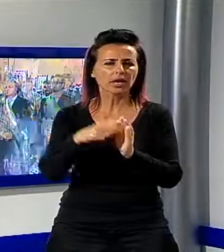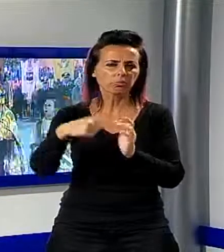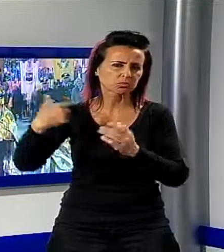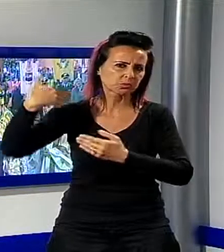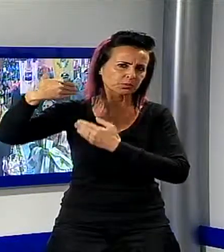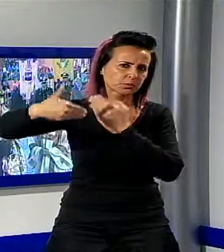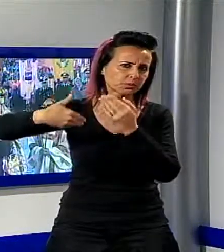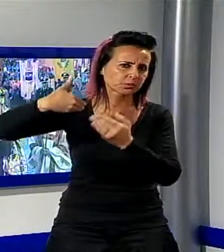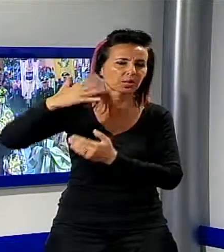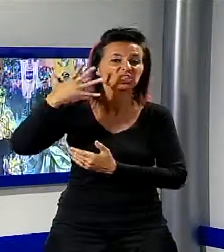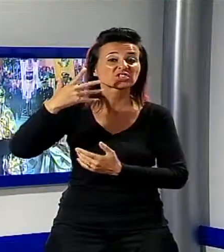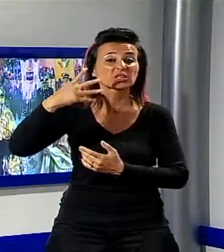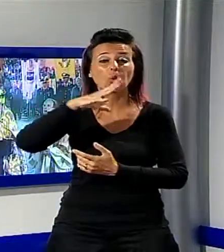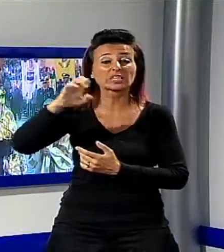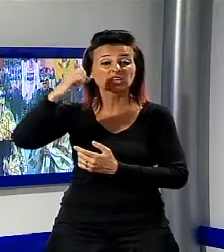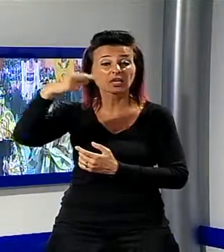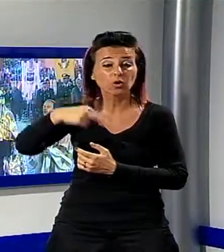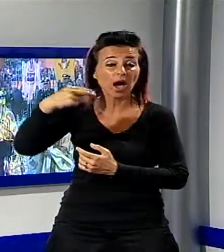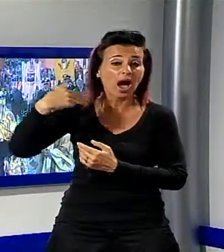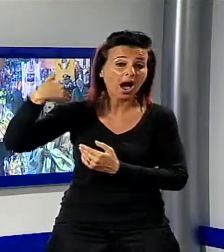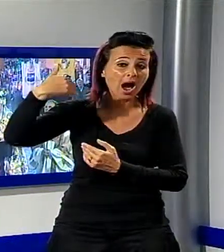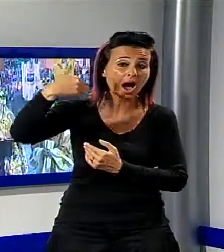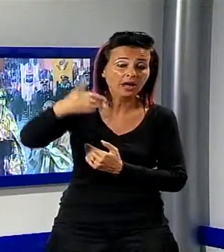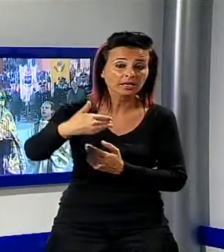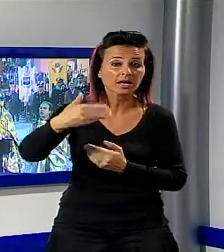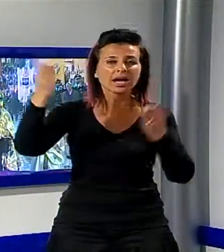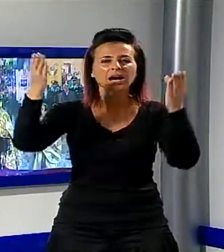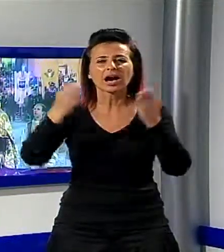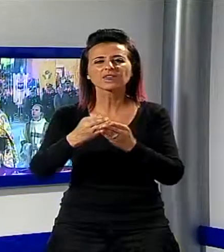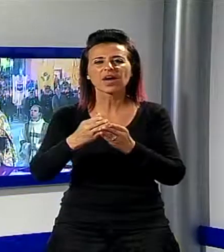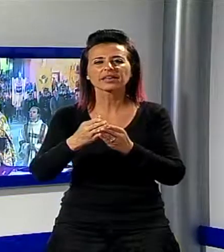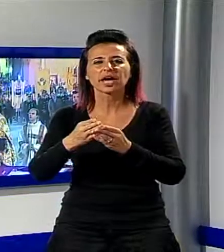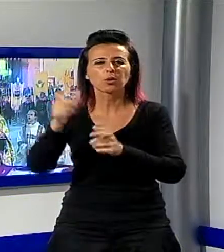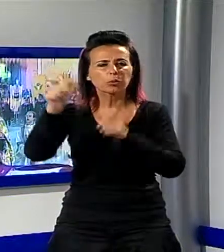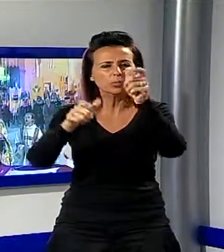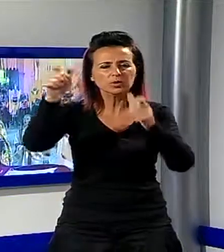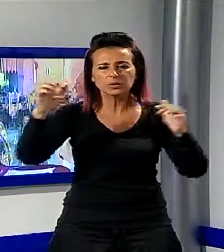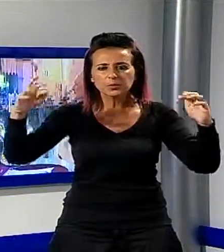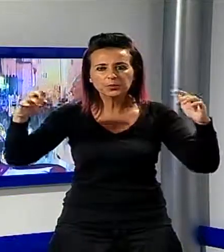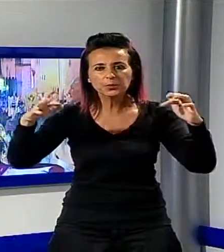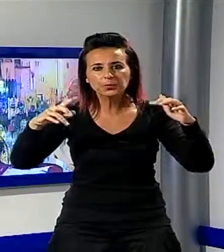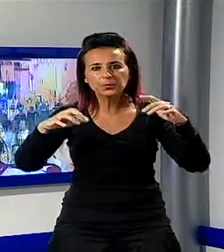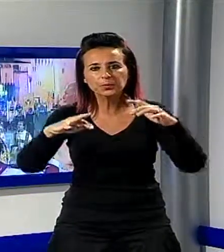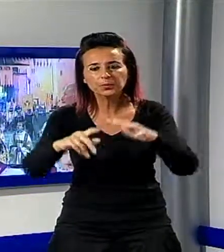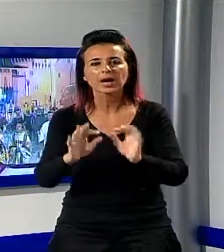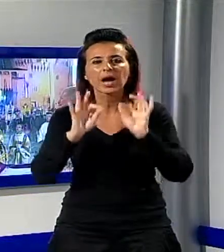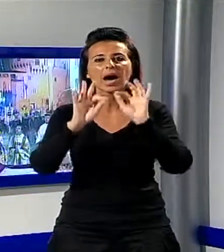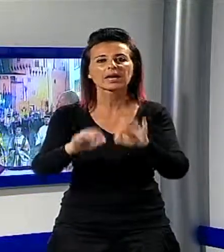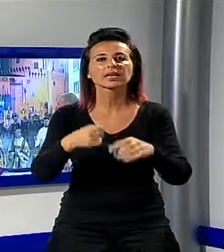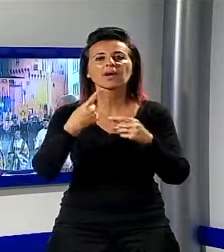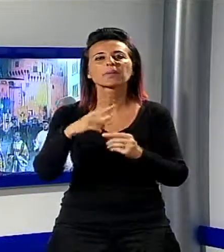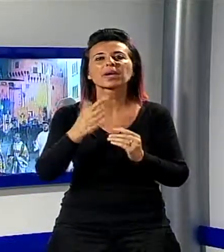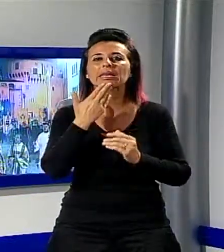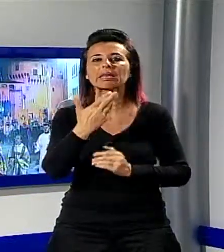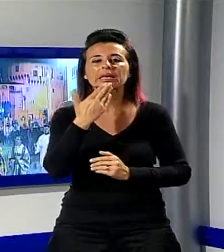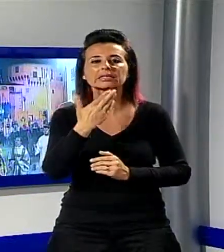ritrova per adorare l'eucaristia comunitariamente, il pane dei pellegrini, il pane che porta al cielo,